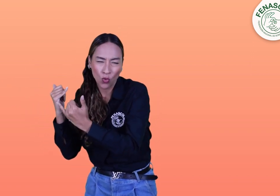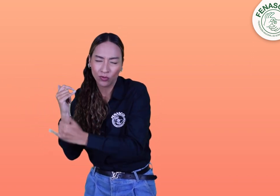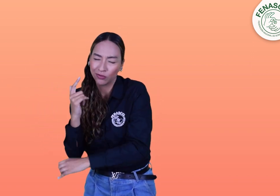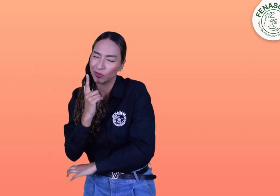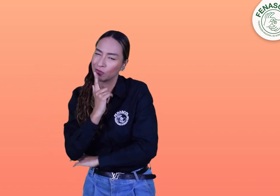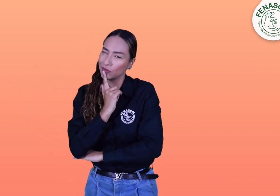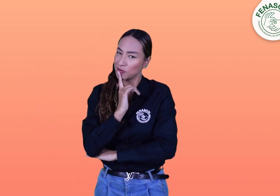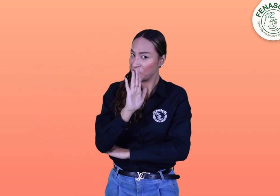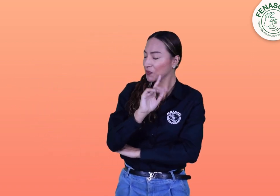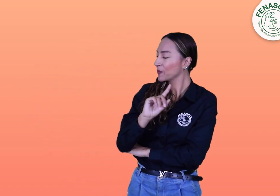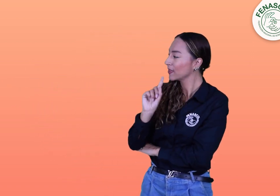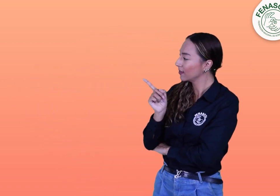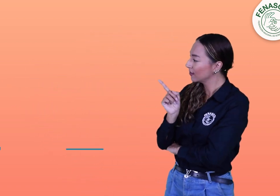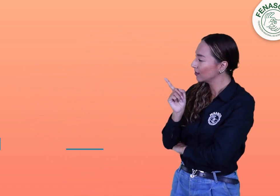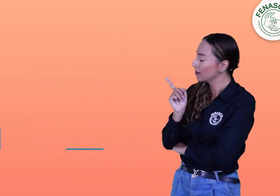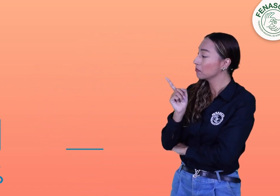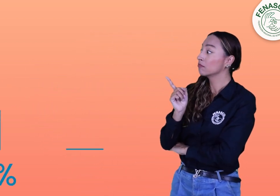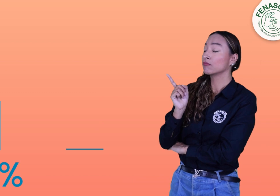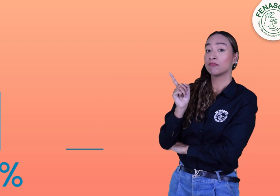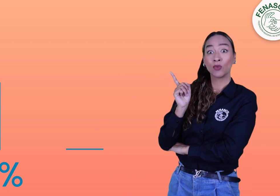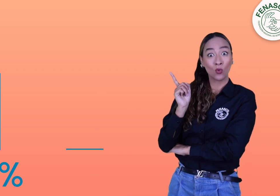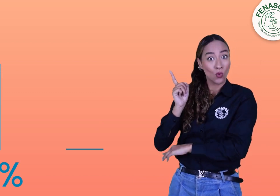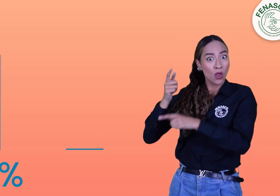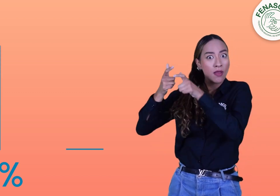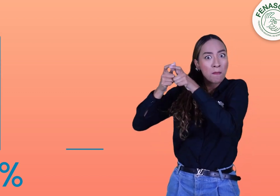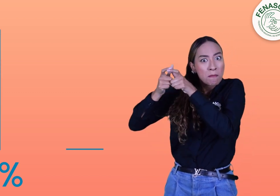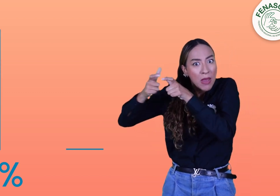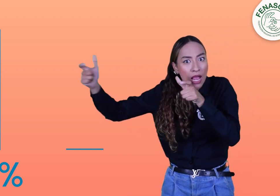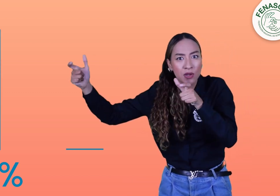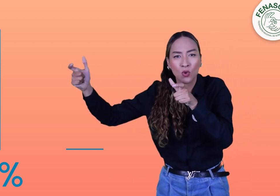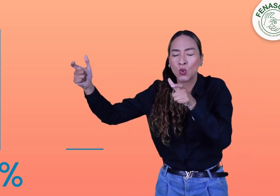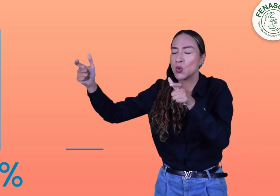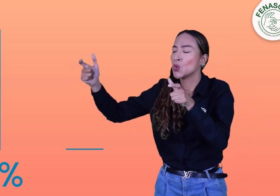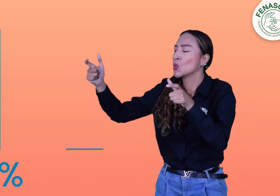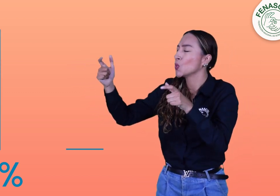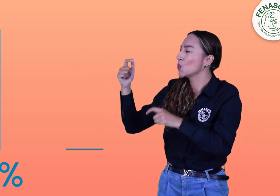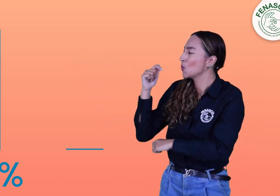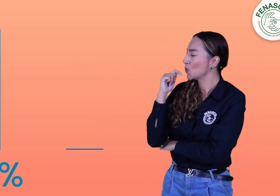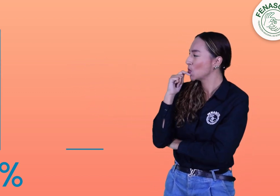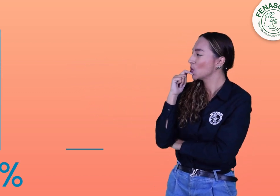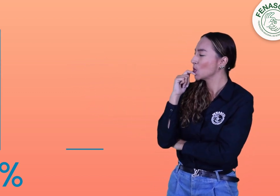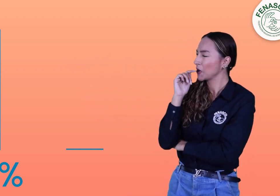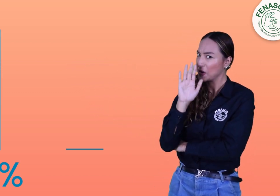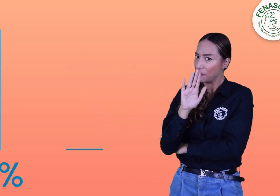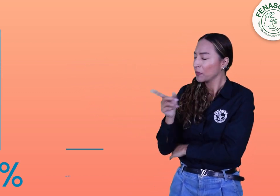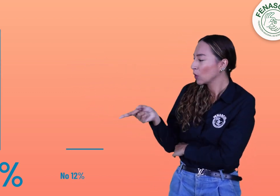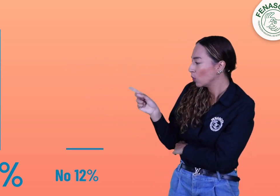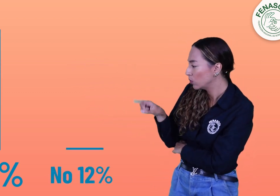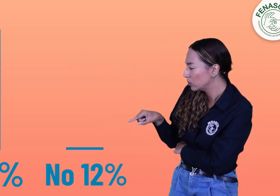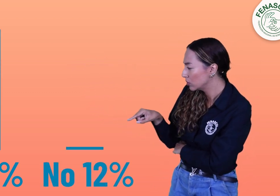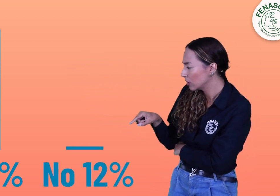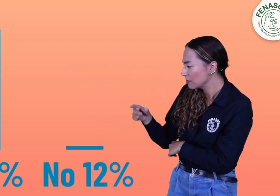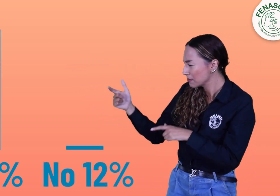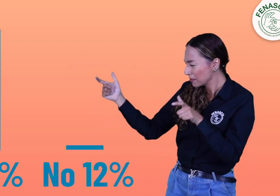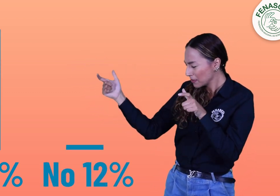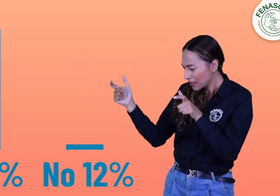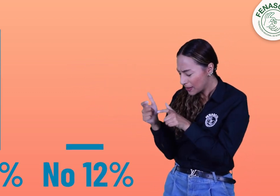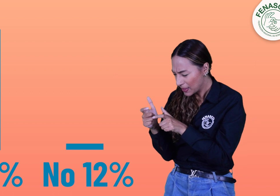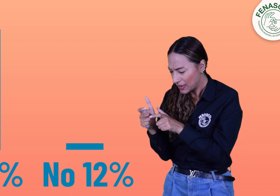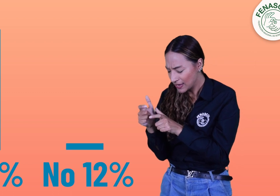¡Wow! La respuesta sí fue la que tuvo mayor porcentaje. Sin embargo, hay un menor porcentaje